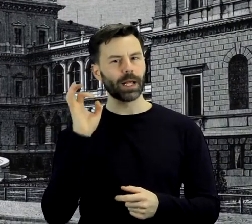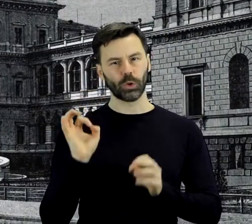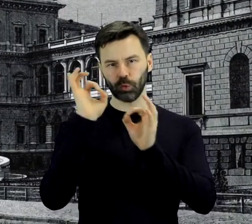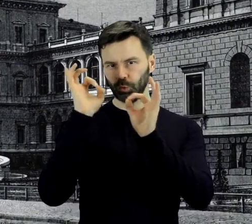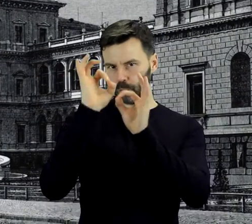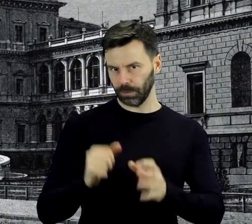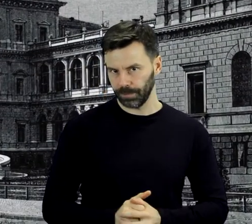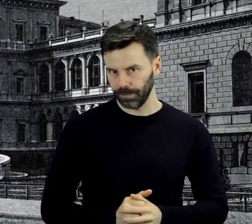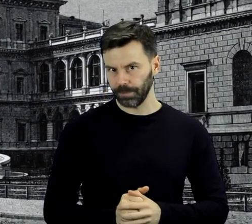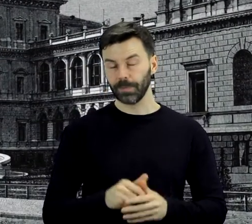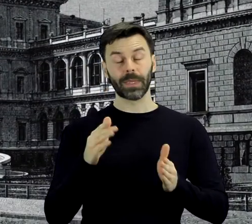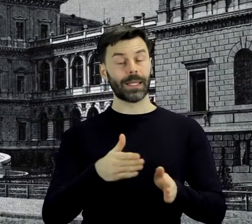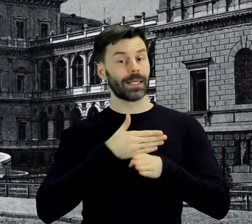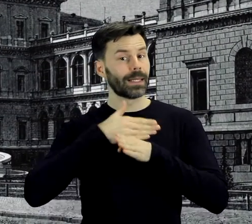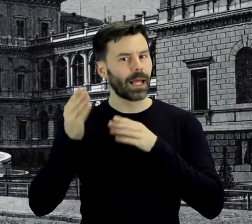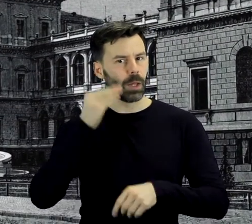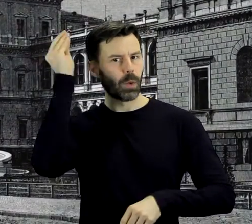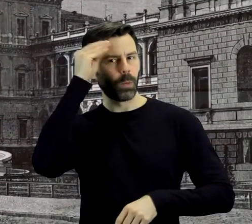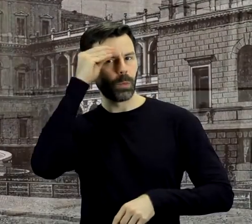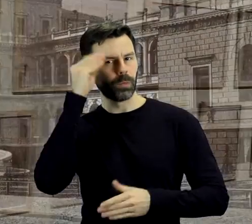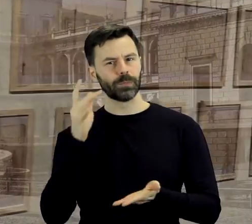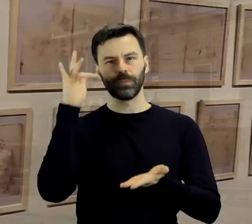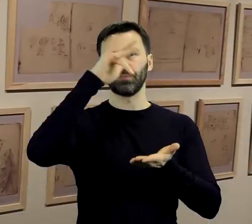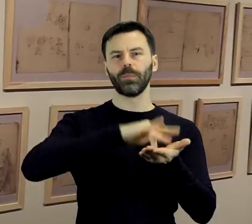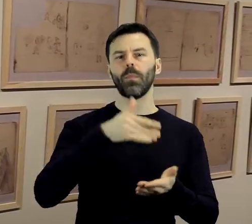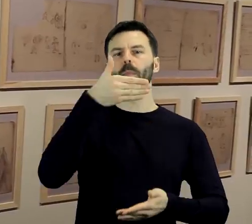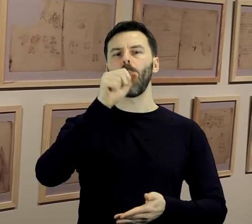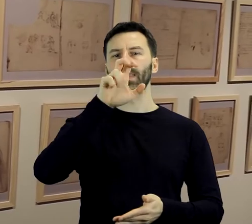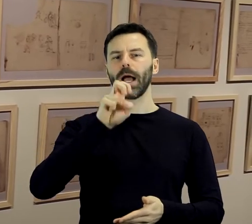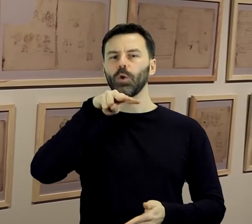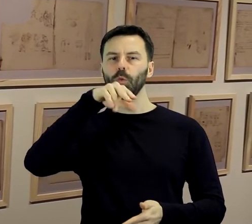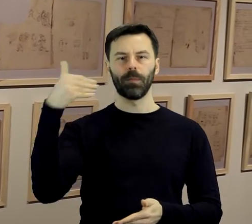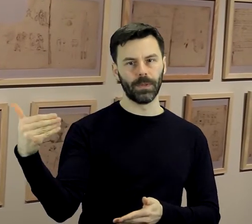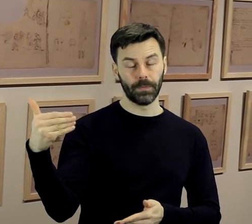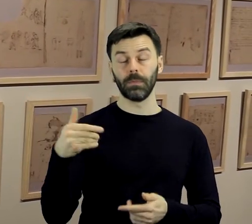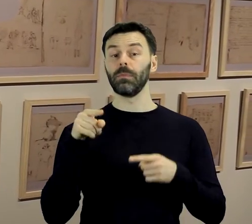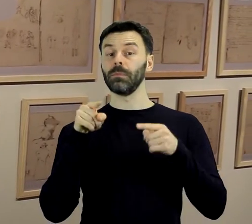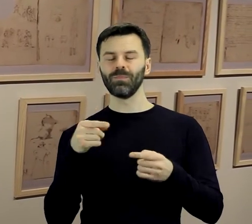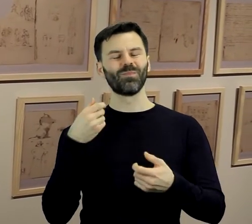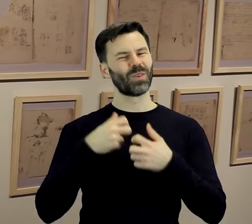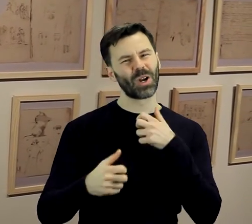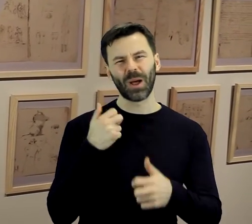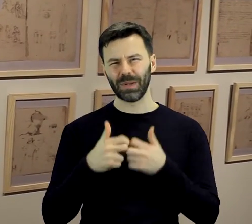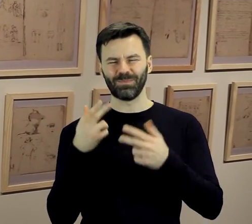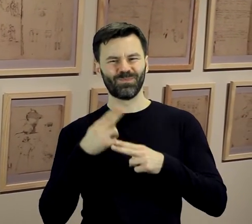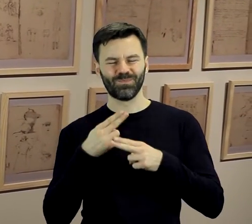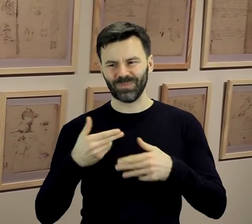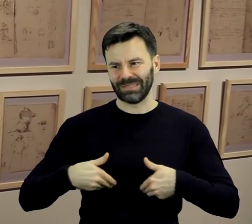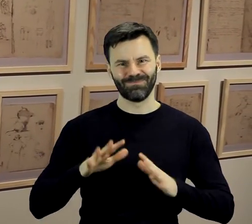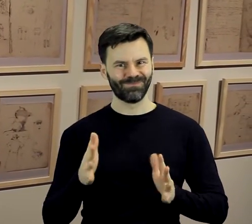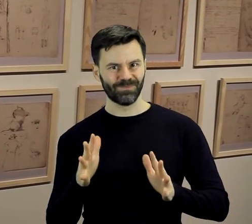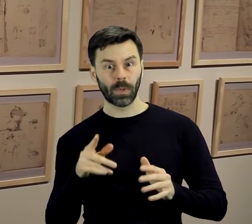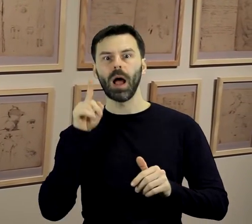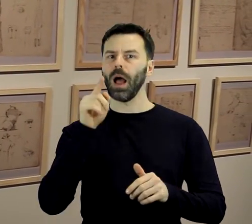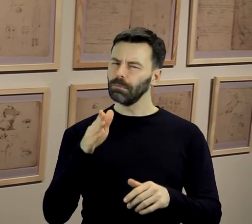kontynuował naukę w Akademii Sztuk Pięknych w Monachium. Pomimo problemów zdrowotnych Samuel Hirszenberg był